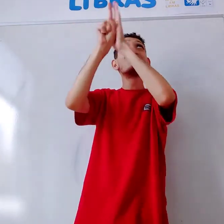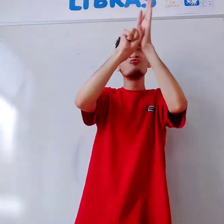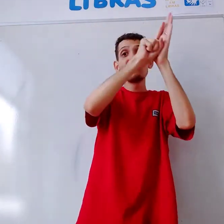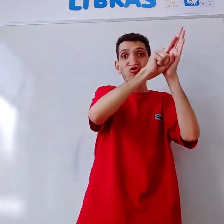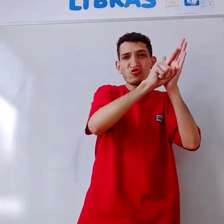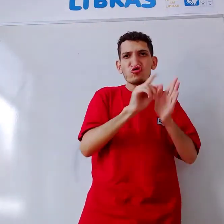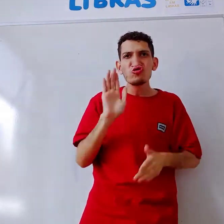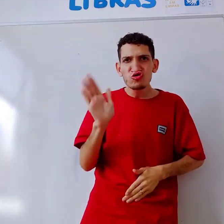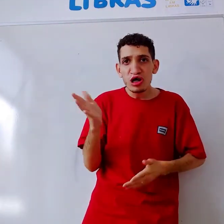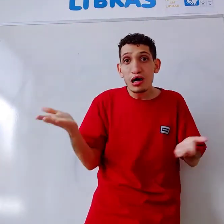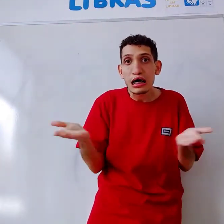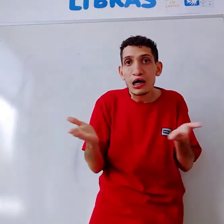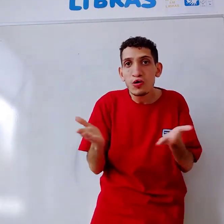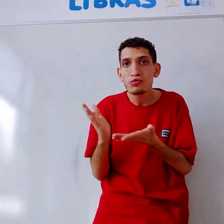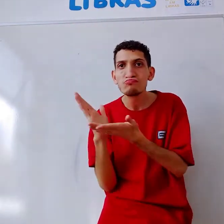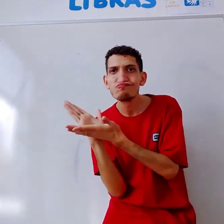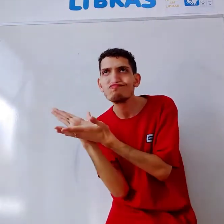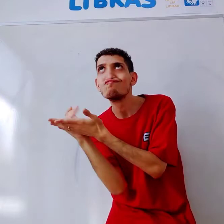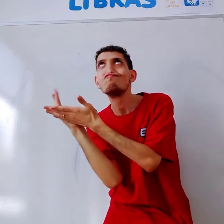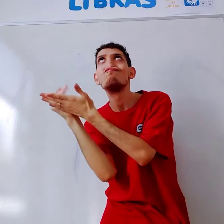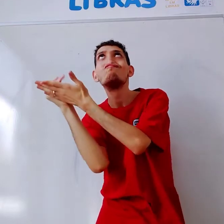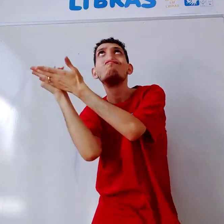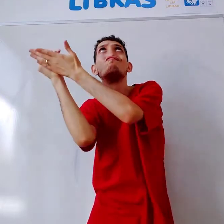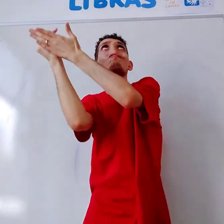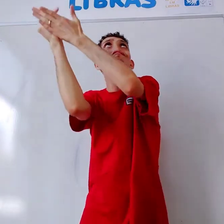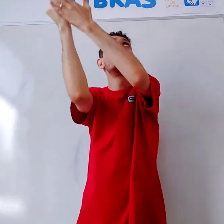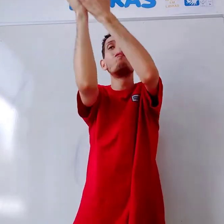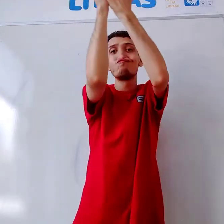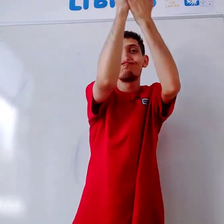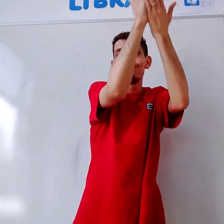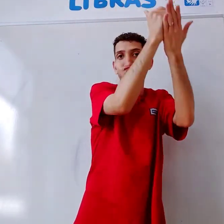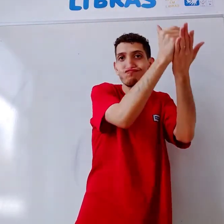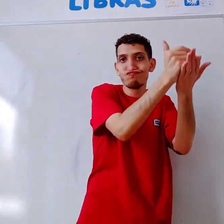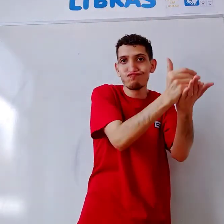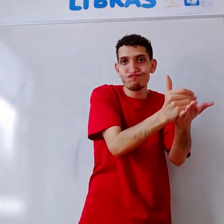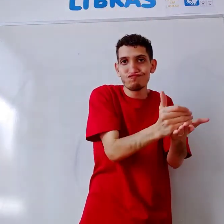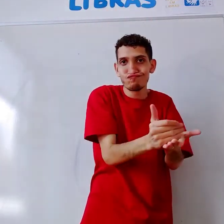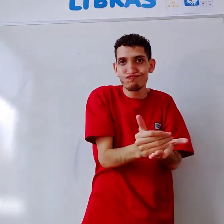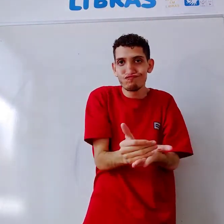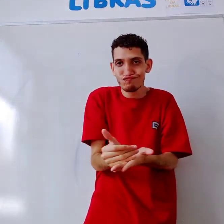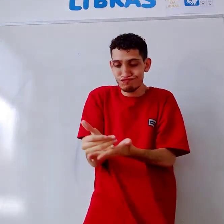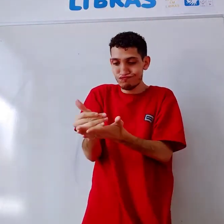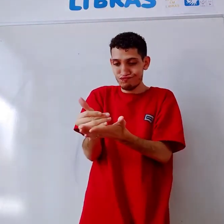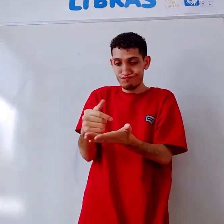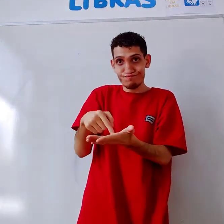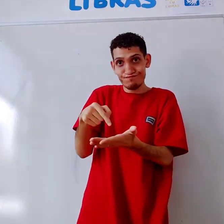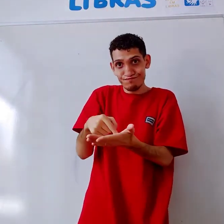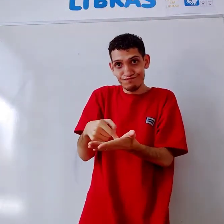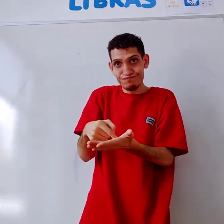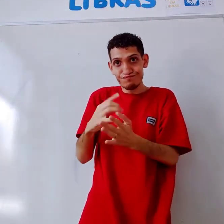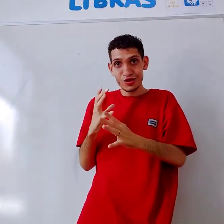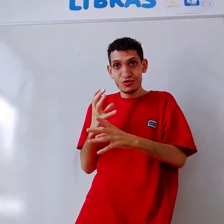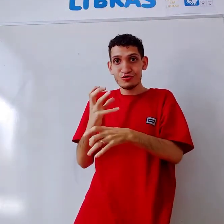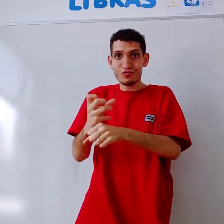pesquisa, pesquisa por todos os estados, já, agora, coletar essas informações, reunir em um só lugar,